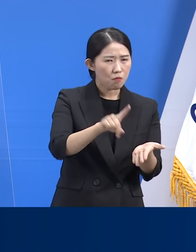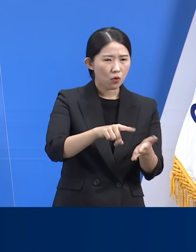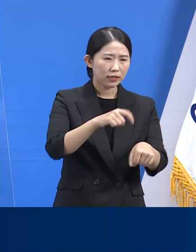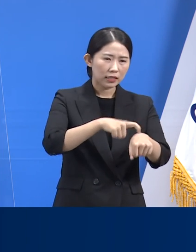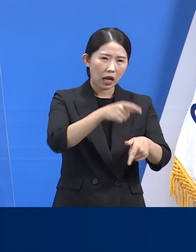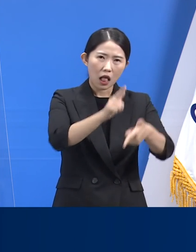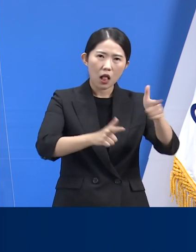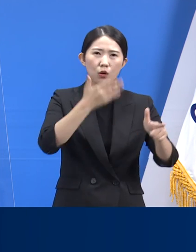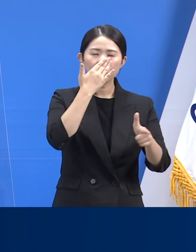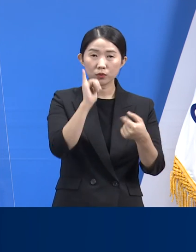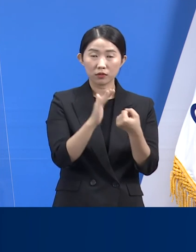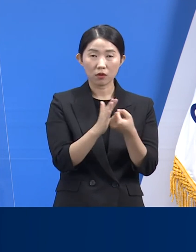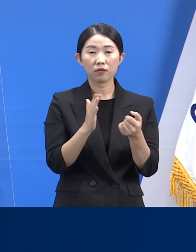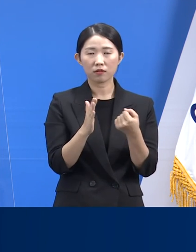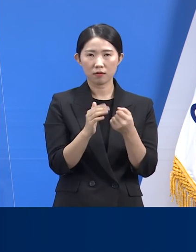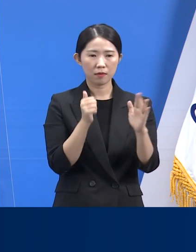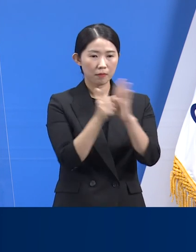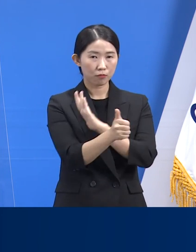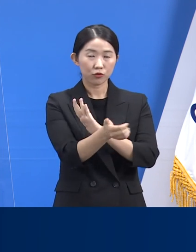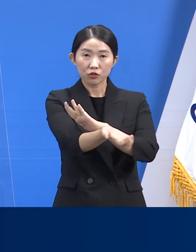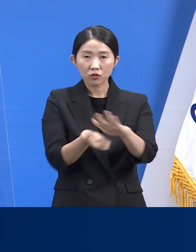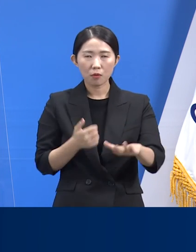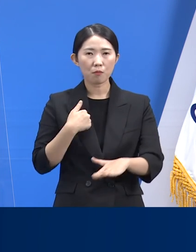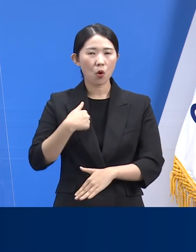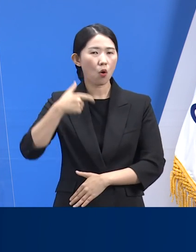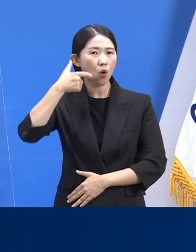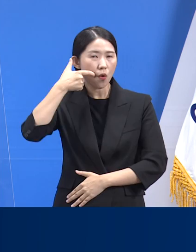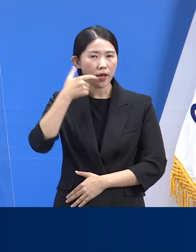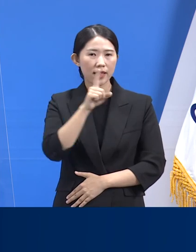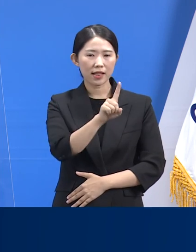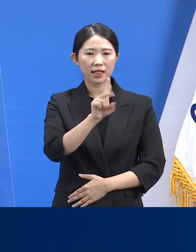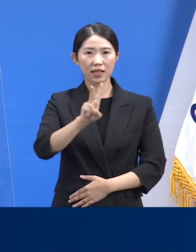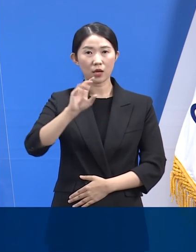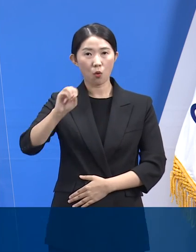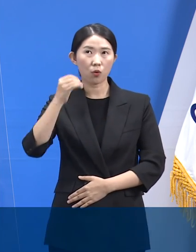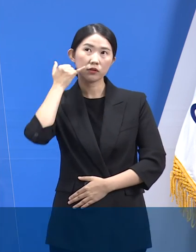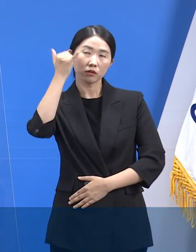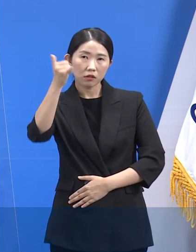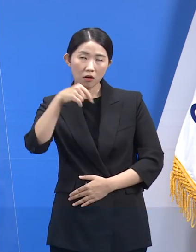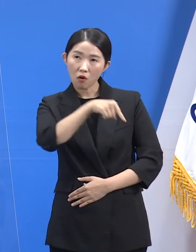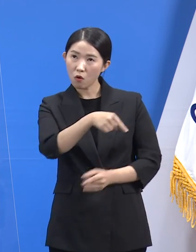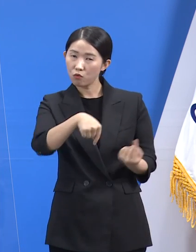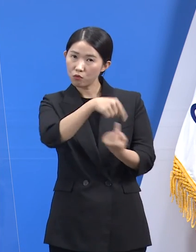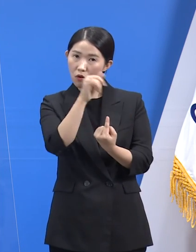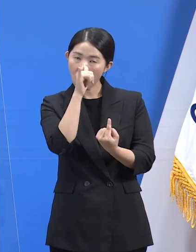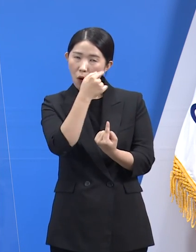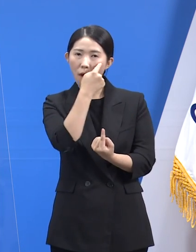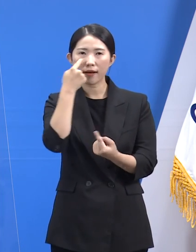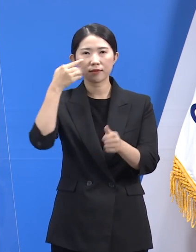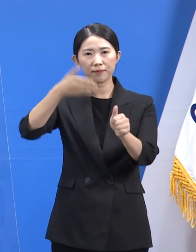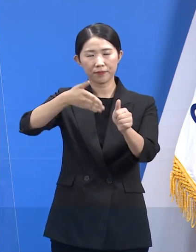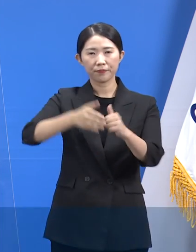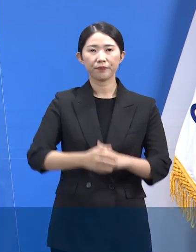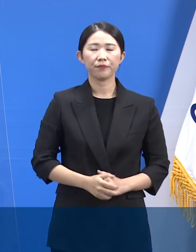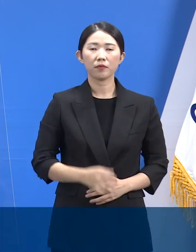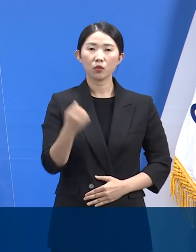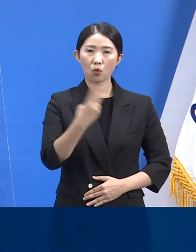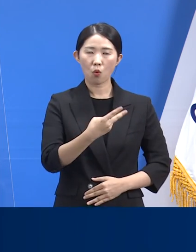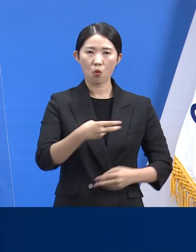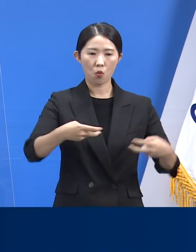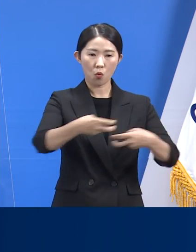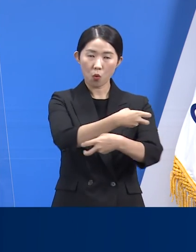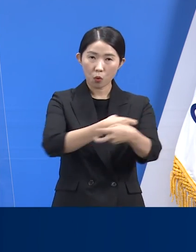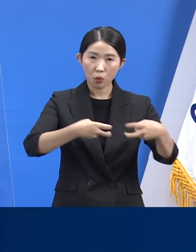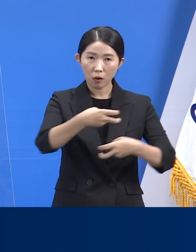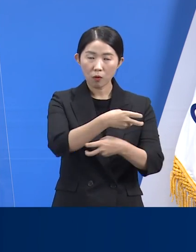방문 전에 꼭 경기도 콜센터 120 통해서 운영 여부를 확인 바랍니다. 또한 고속도로 휴게소